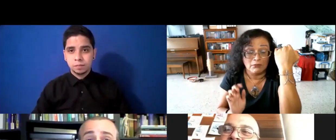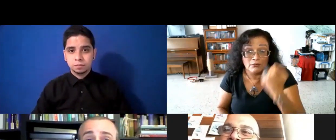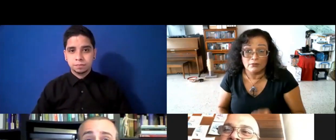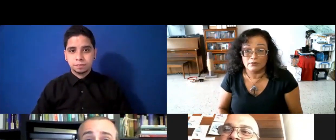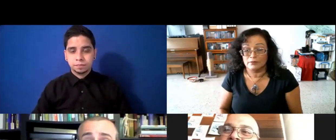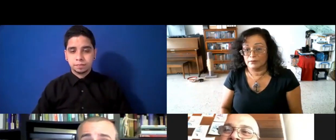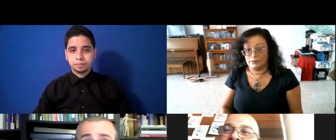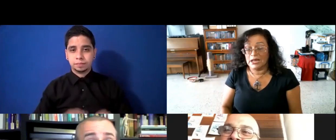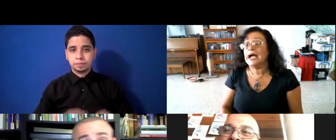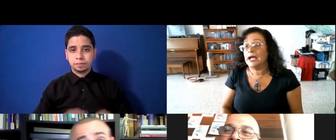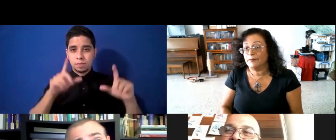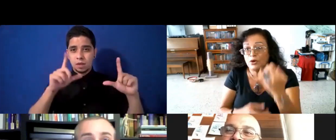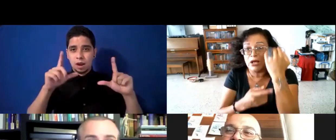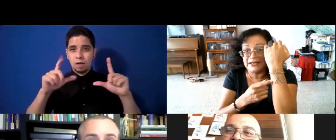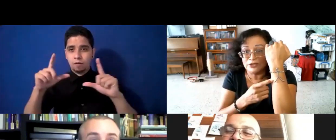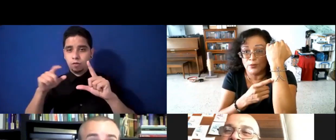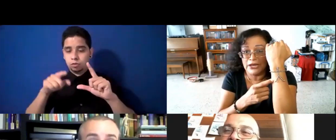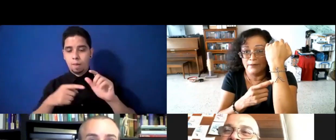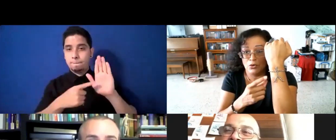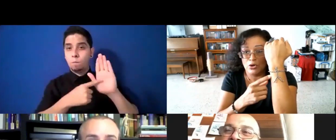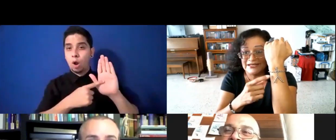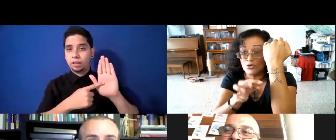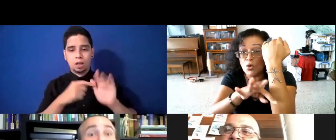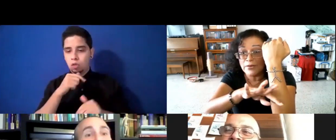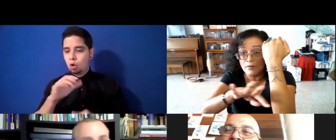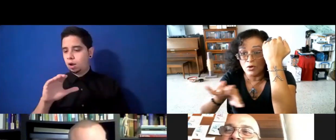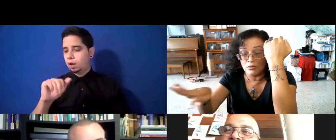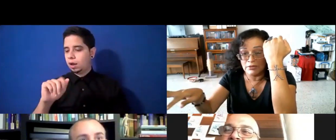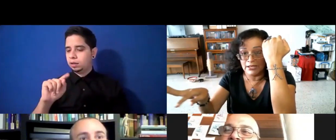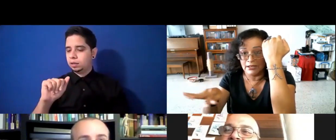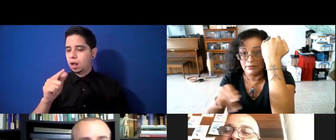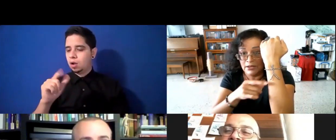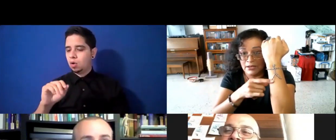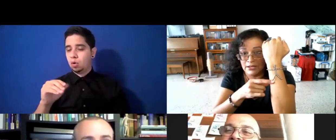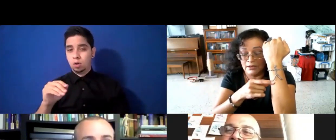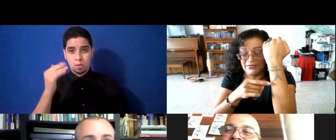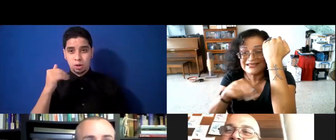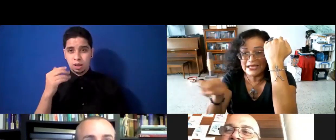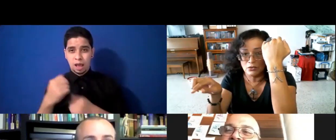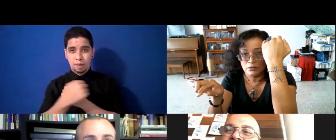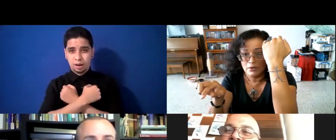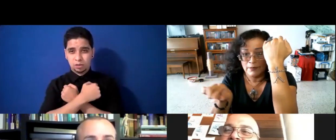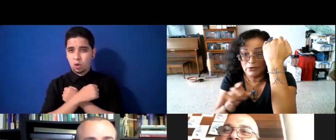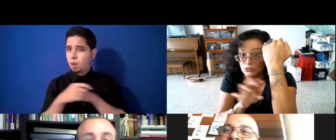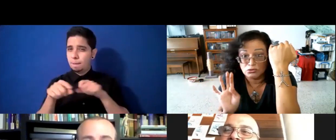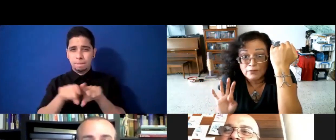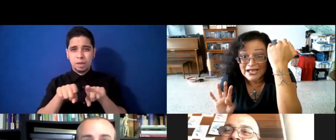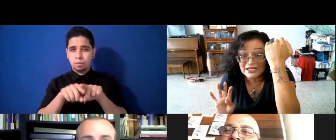un muestrario, no es un catálogo. Ajá, pero los abracitos, por ejemplo, los abracitos son un mismo diseño. Pero todo eso me a hacer